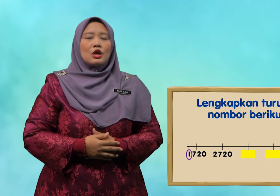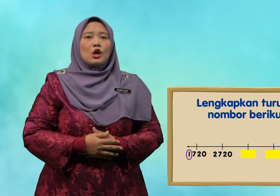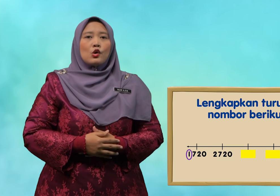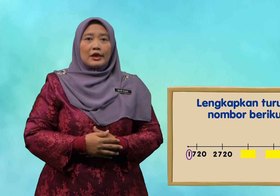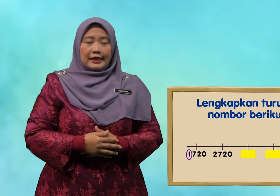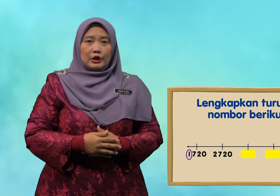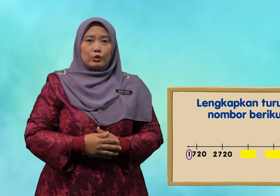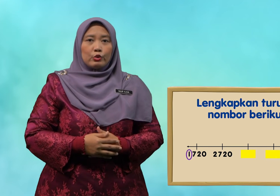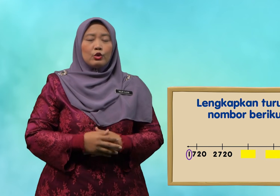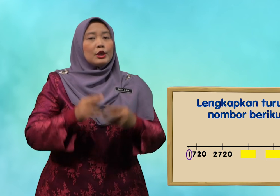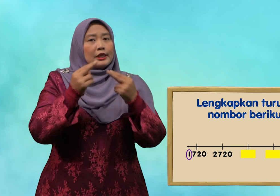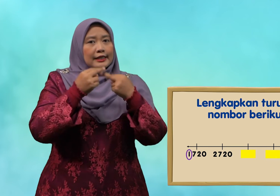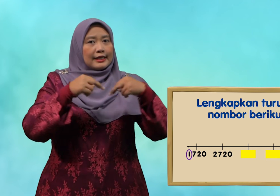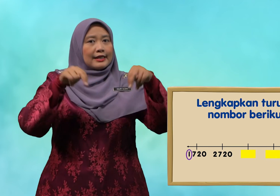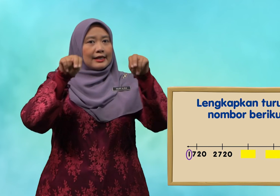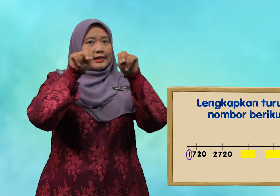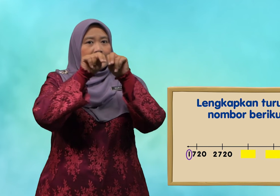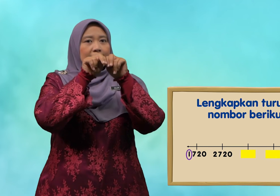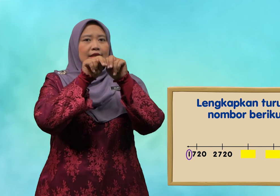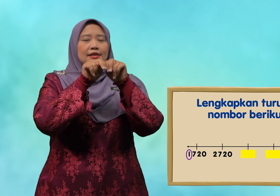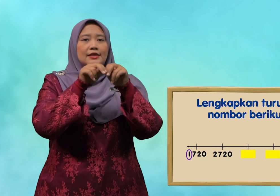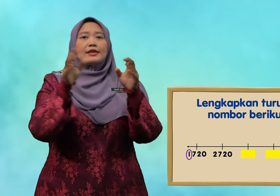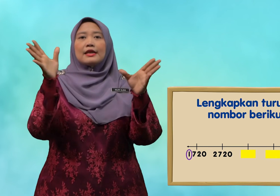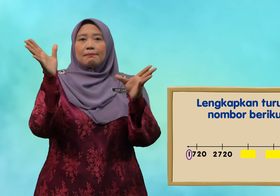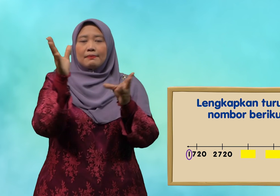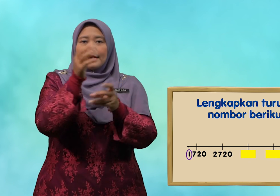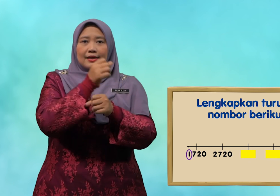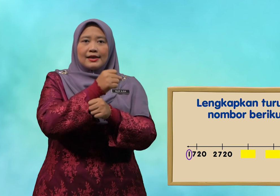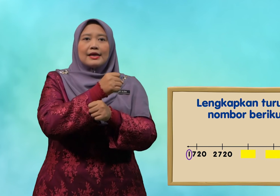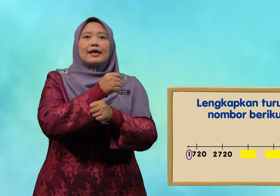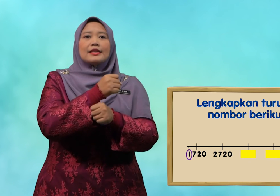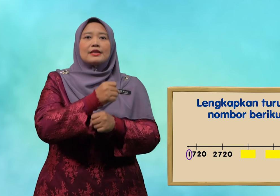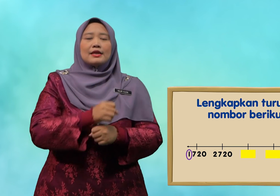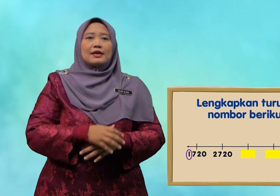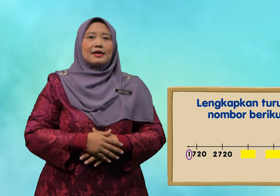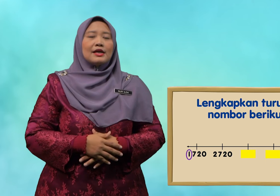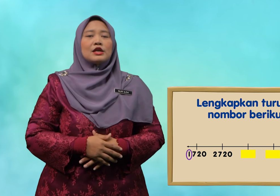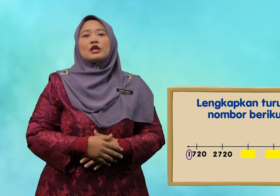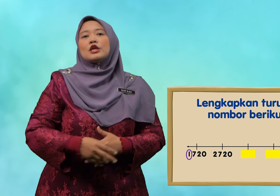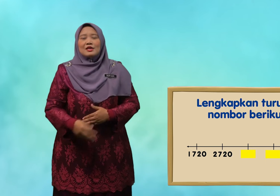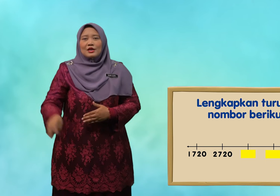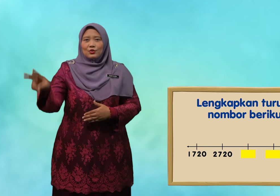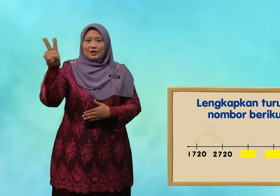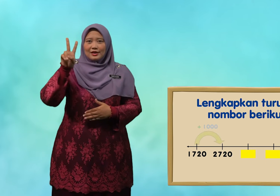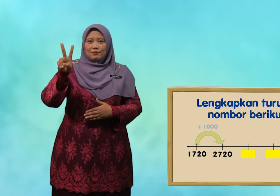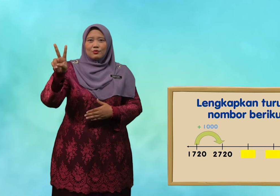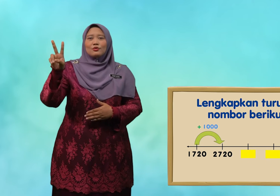oleh itu nilai yang kita dapat adalah dua ribu